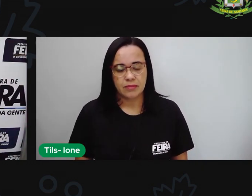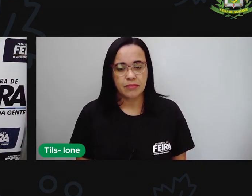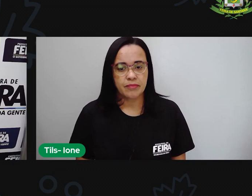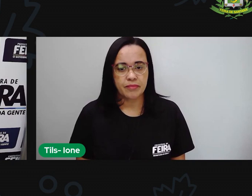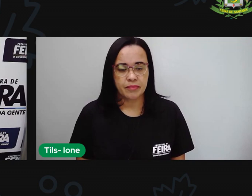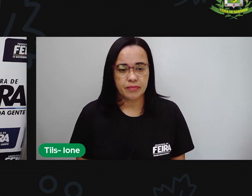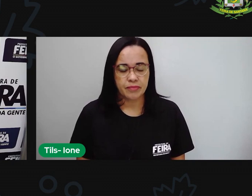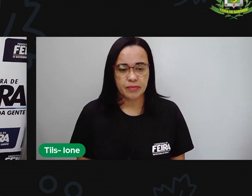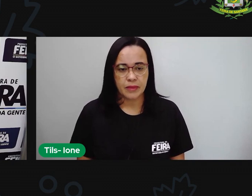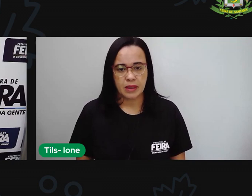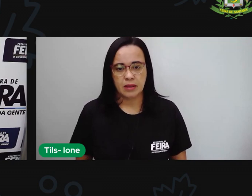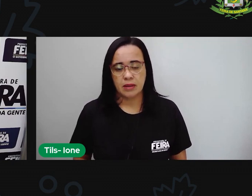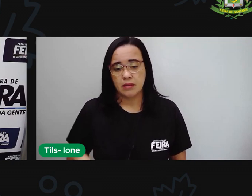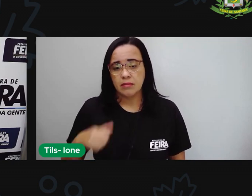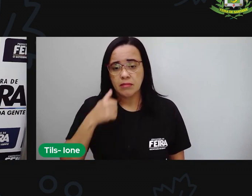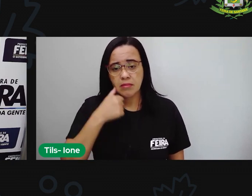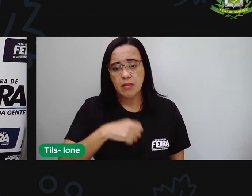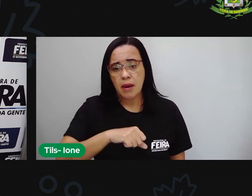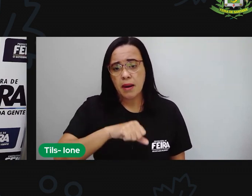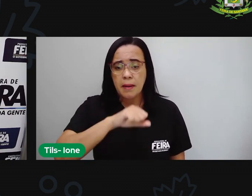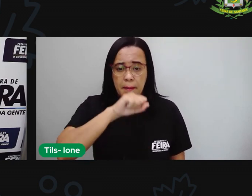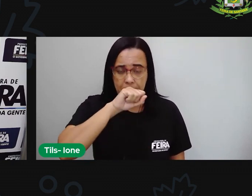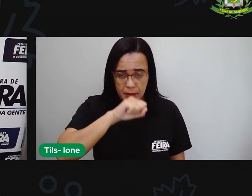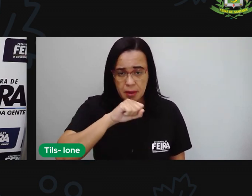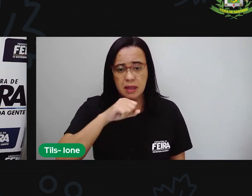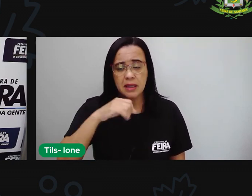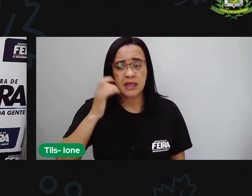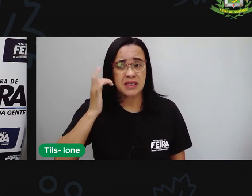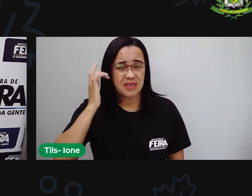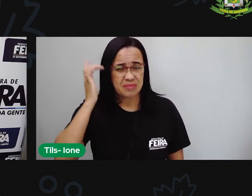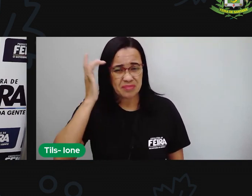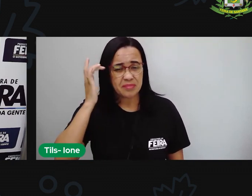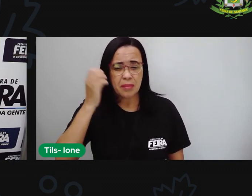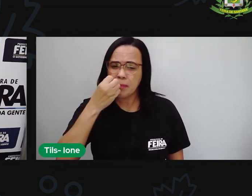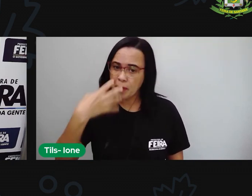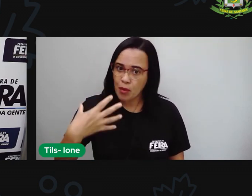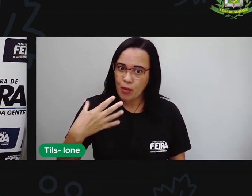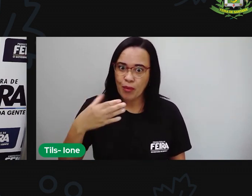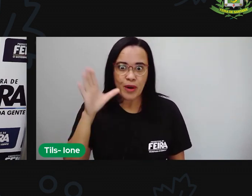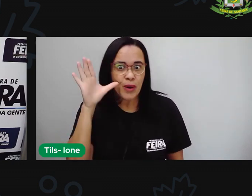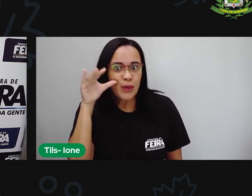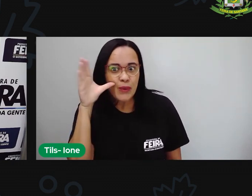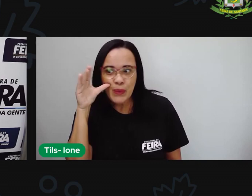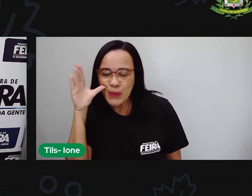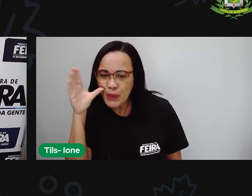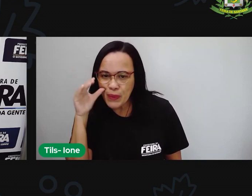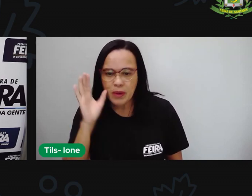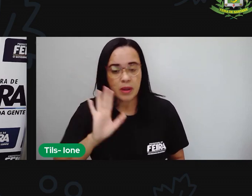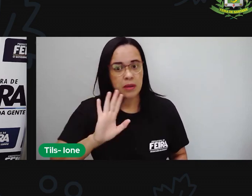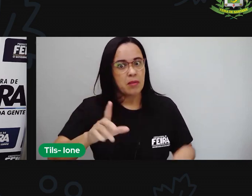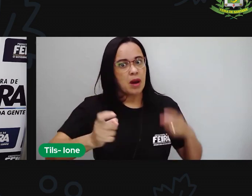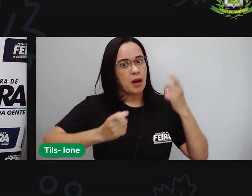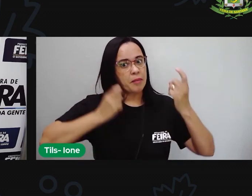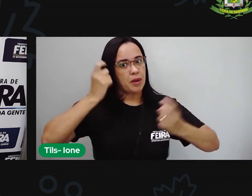A mãe achava boa aquela curiosidade toda, mas se preocupava.